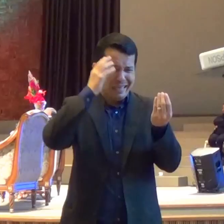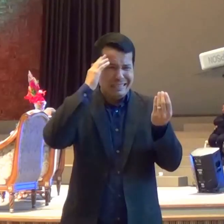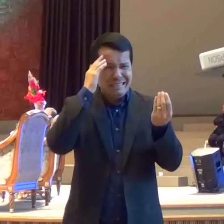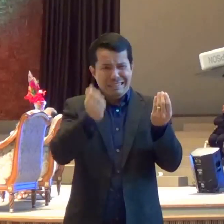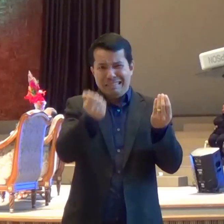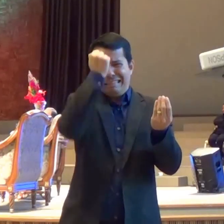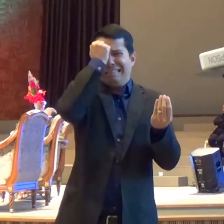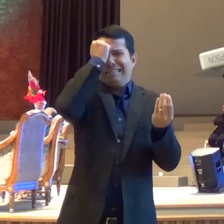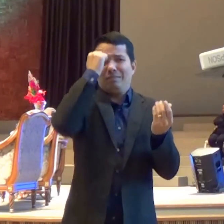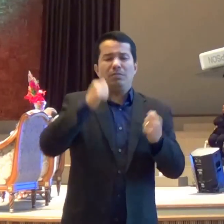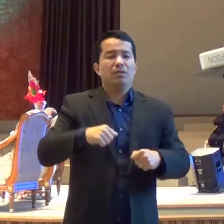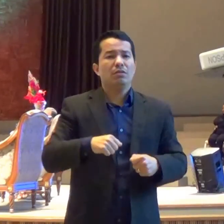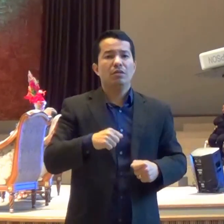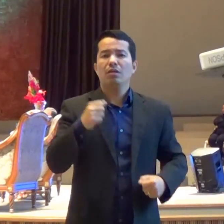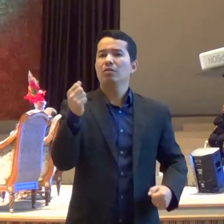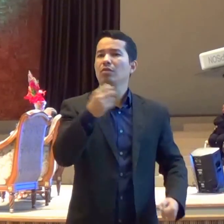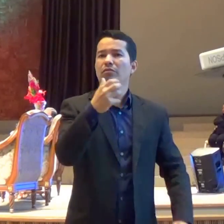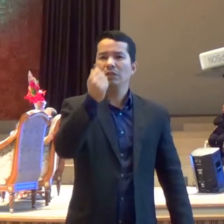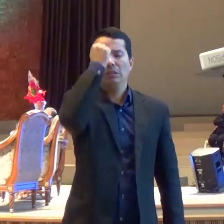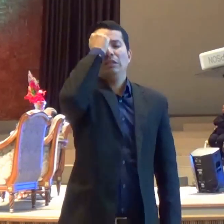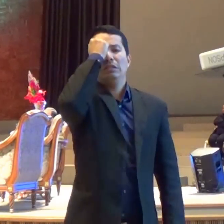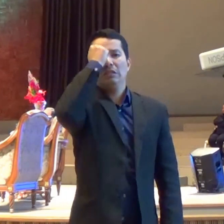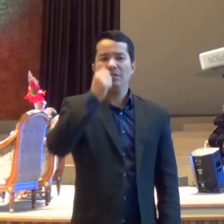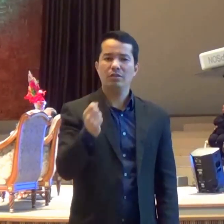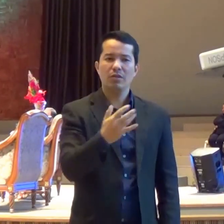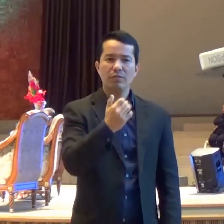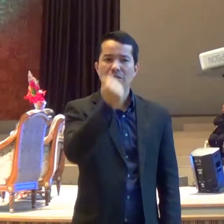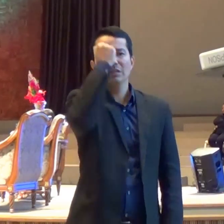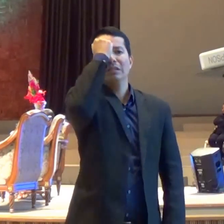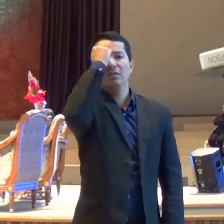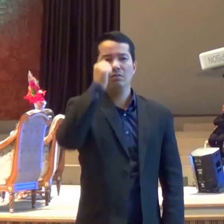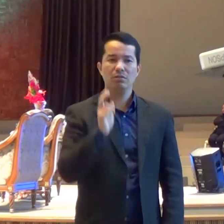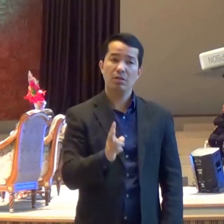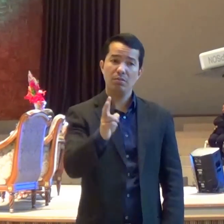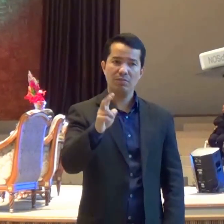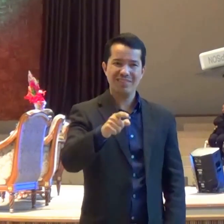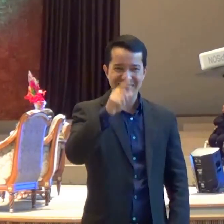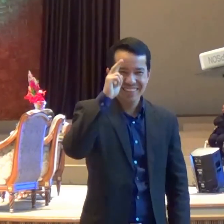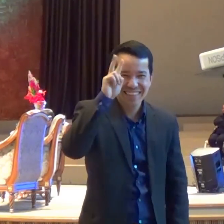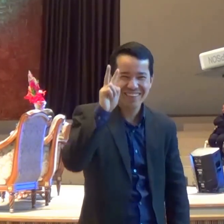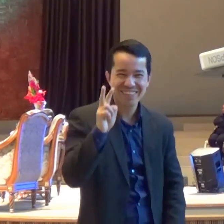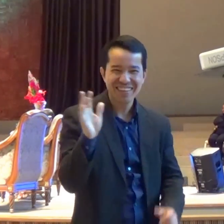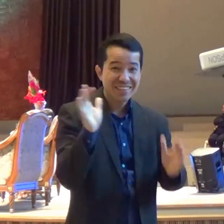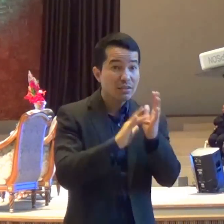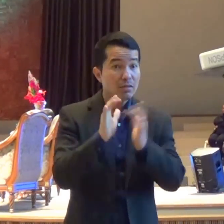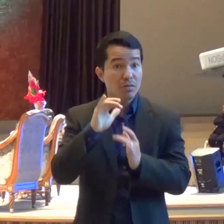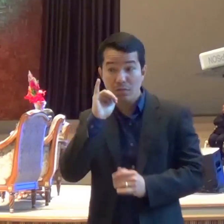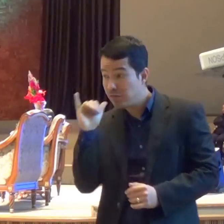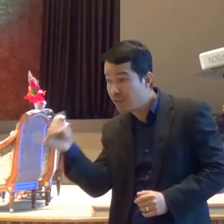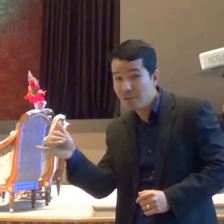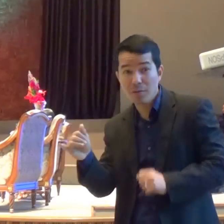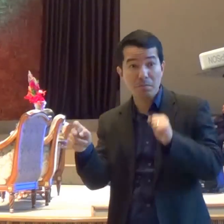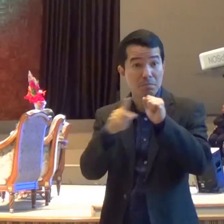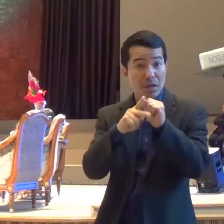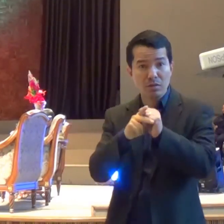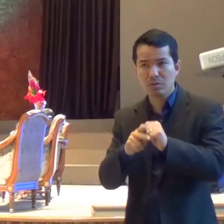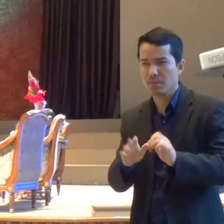interessante Que Jesus Fala isso Para Pedro Nesse mesmo texto Jesus vai dizer Para Pedro Assim